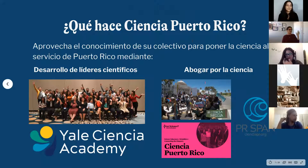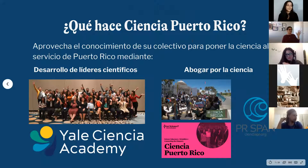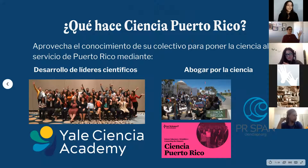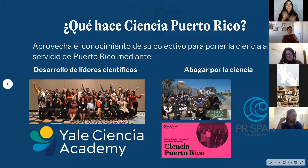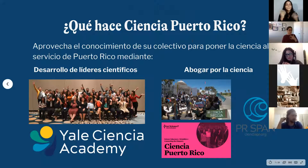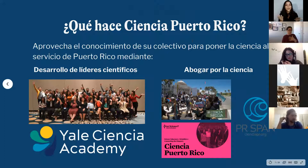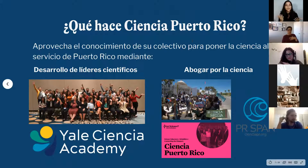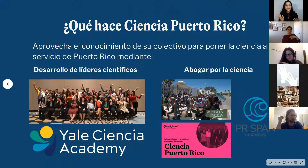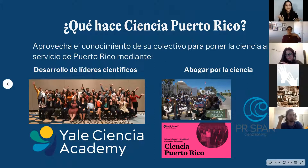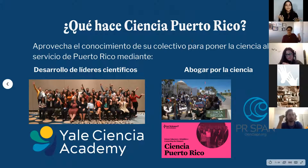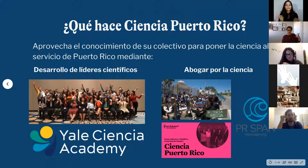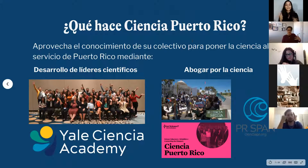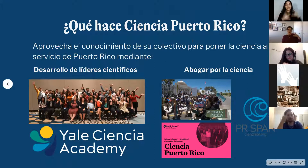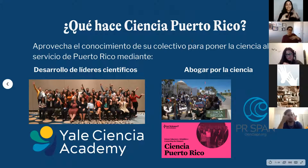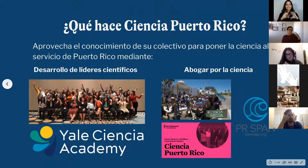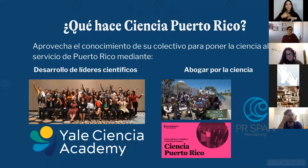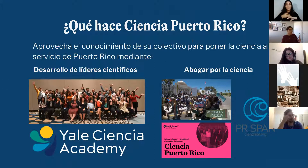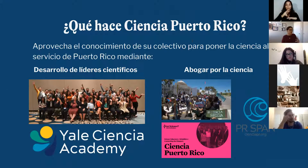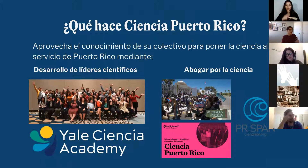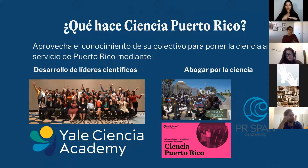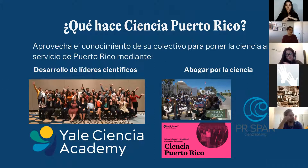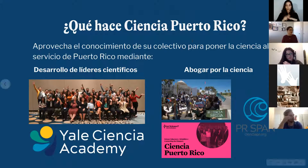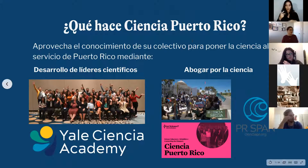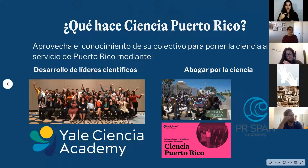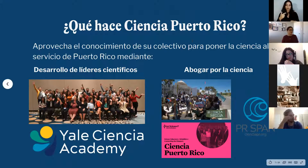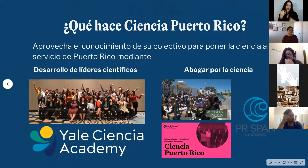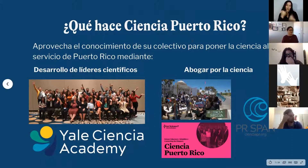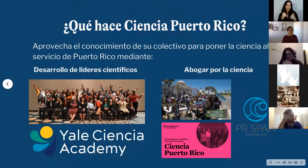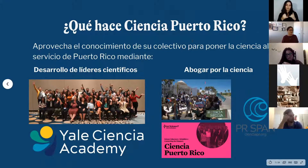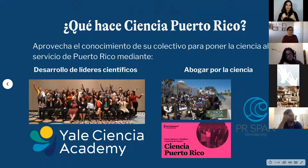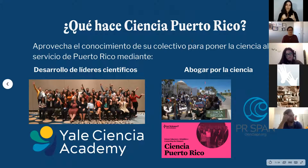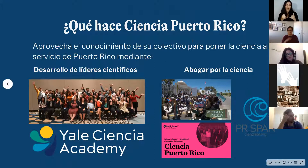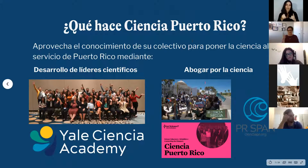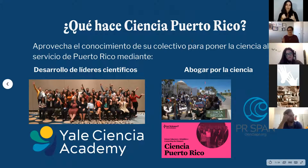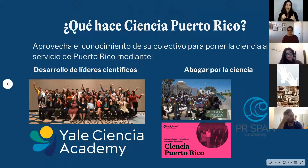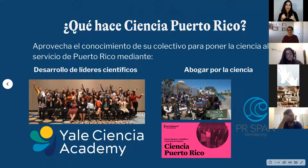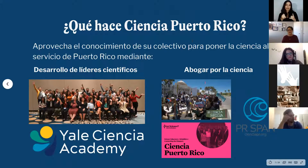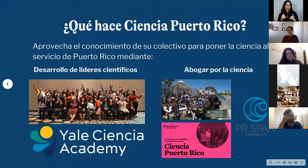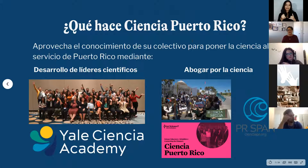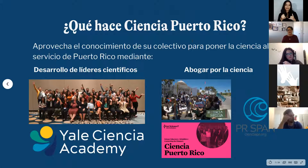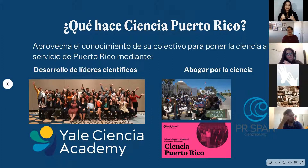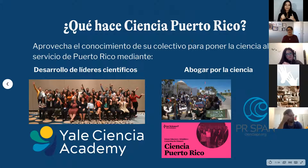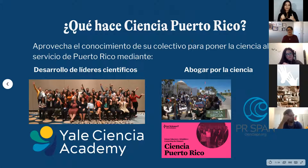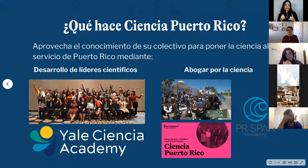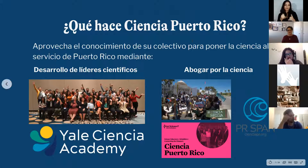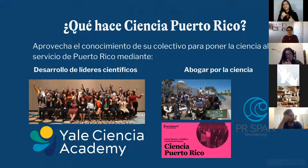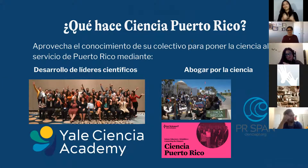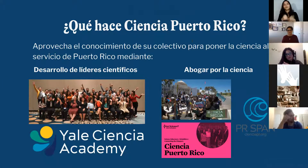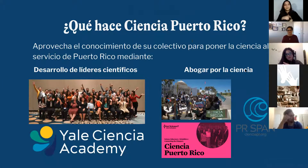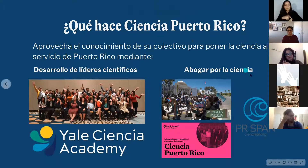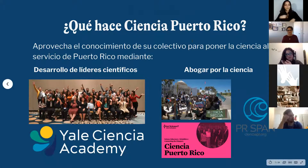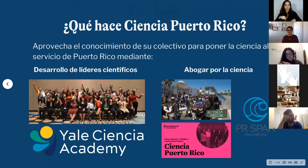entonces, ciencia en Puerto Rico, la última, no, esta última área programática de la